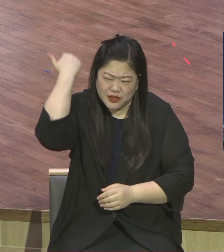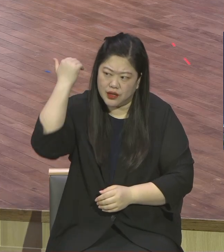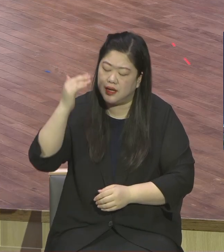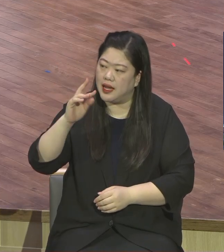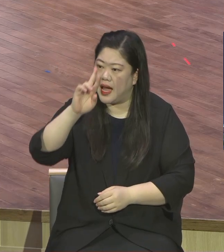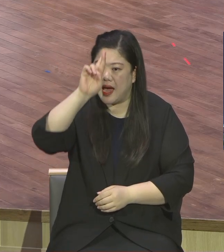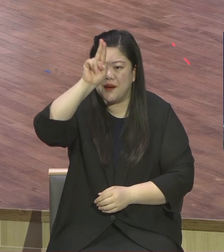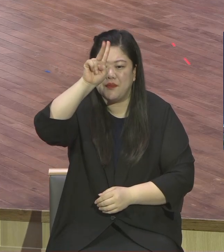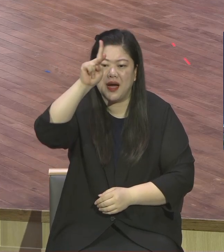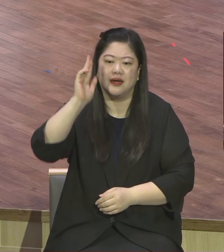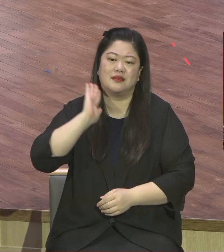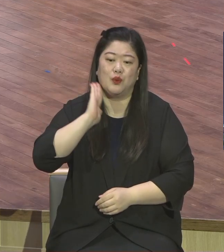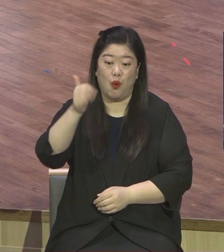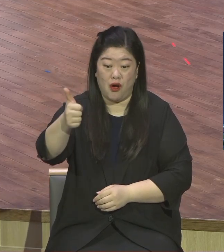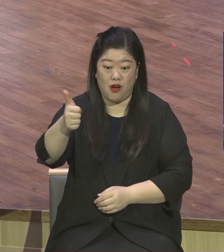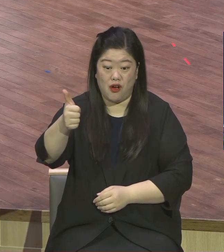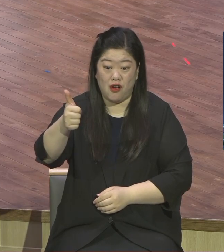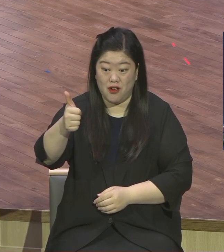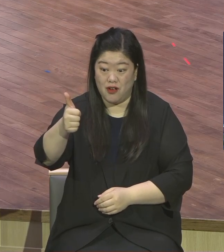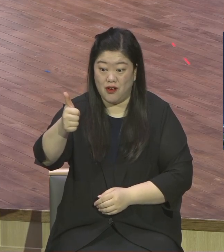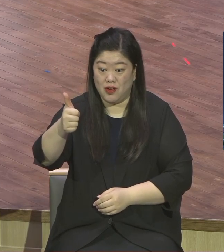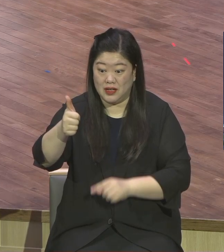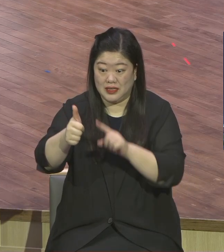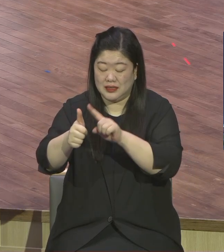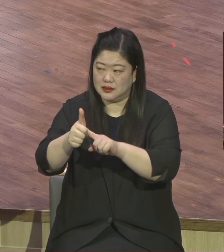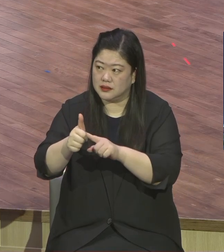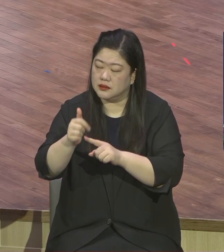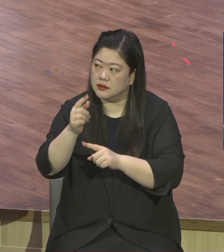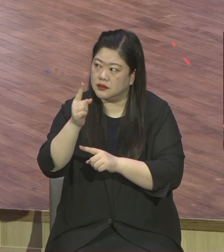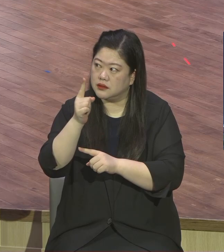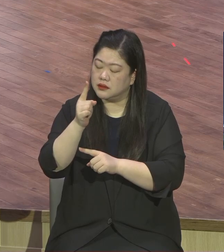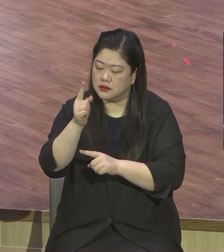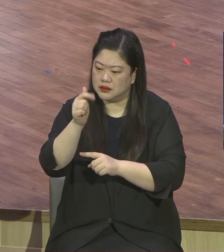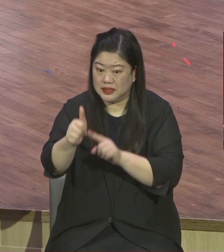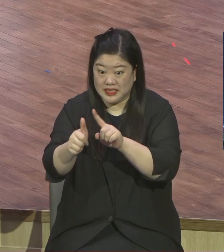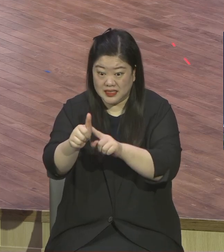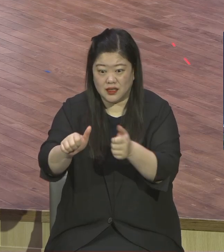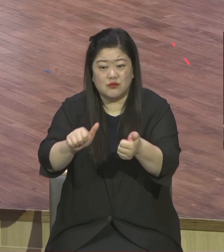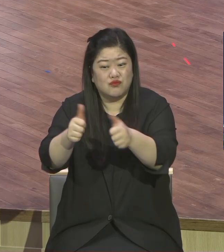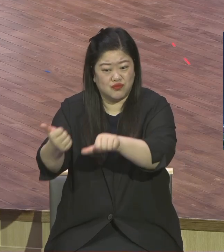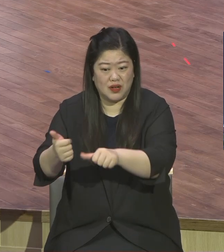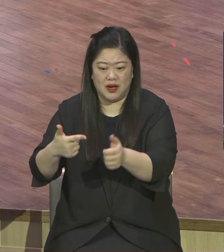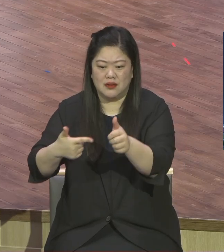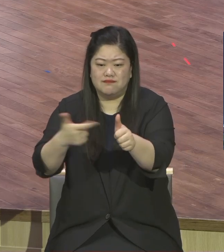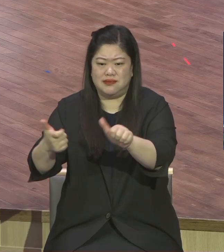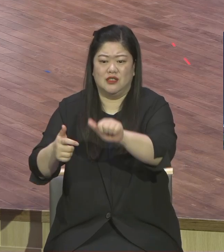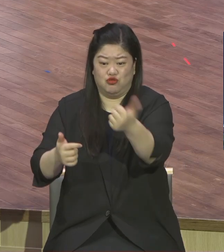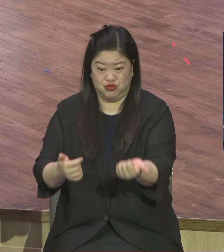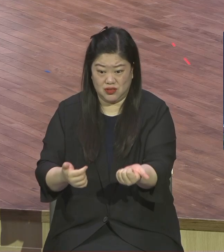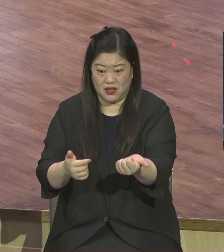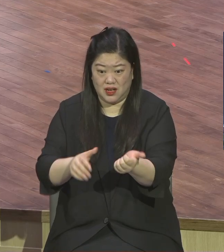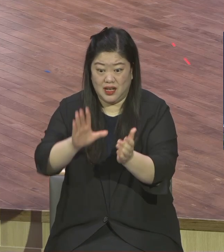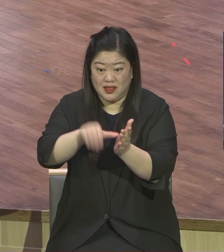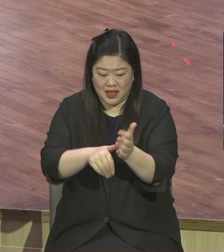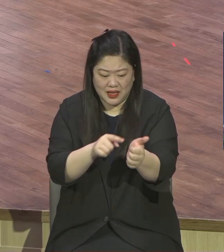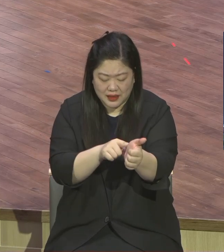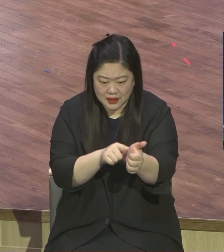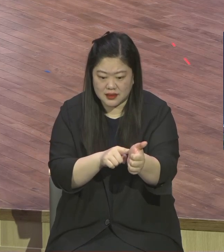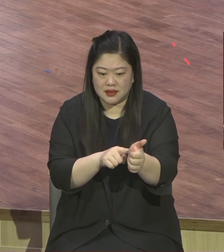세문환교의 목사님이 국가적으로 장례식을 했잖아요. 기도를 합니다. 갈 곳을 갖고 그런 표현을 했습니다.